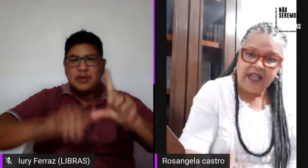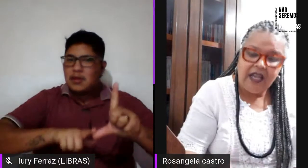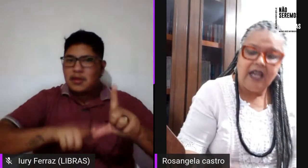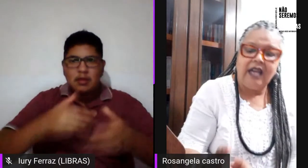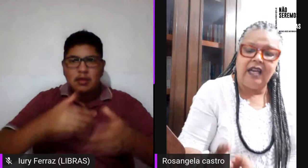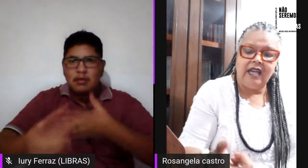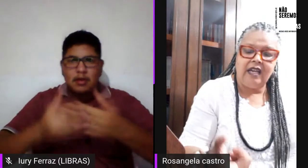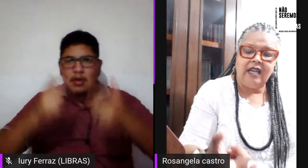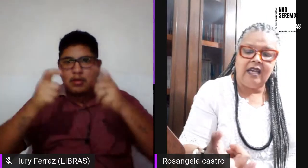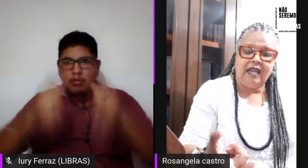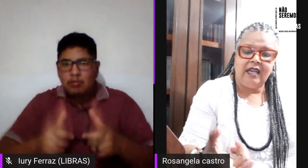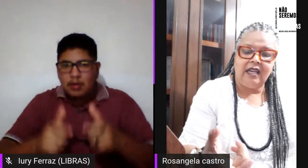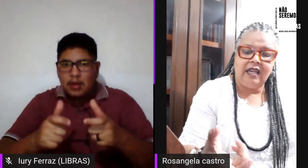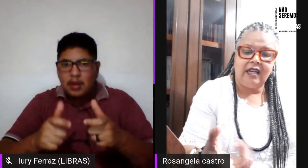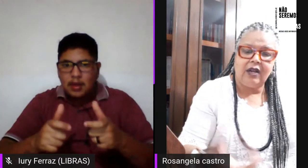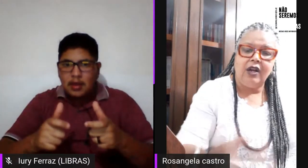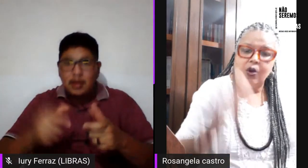vai